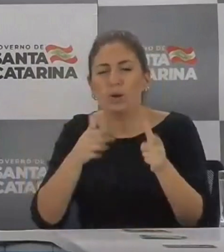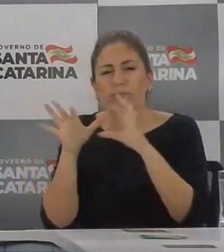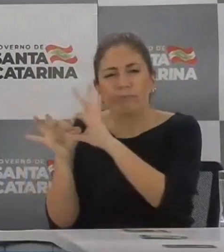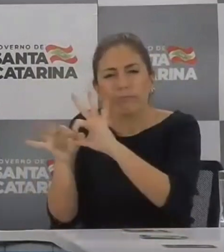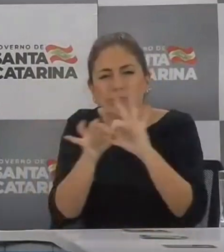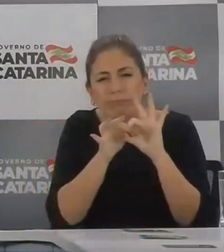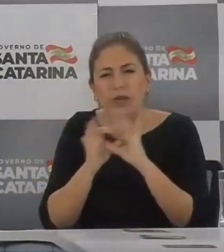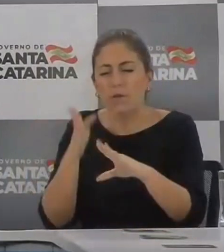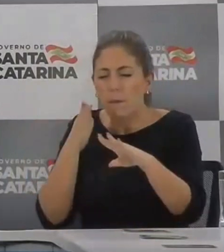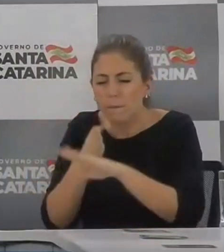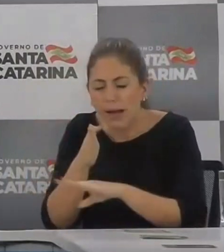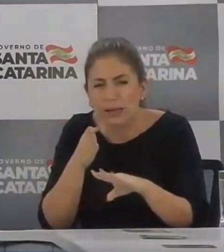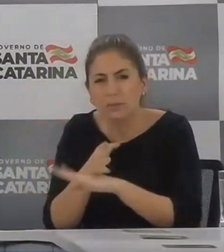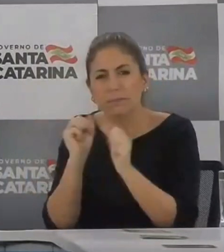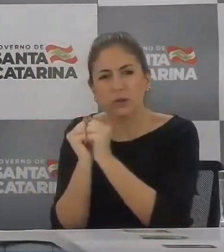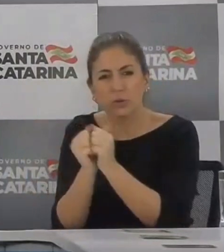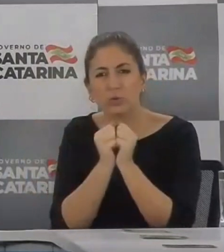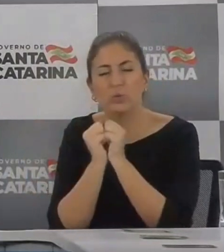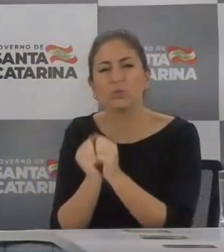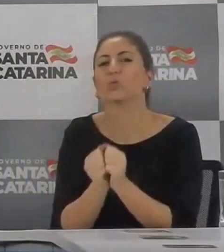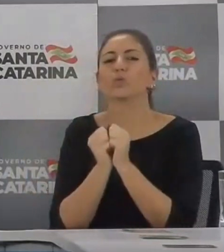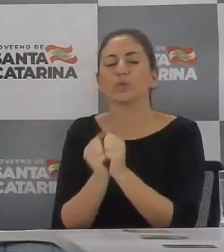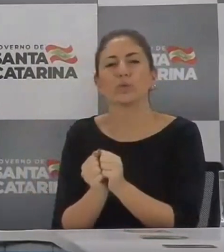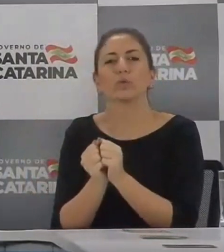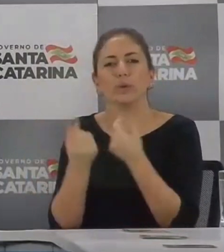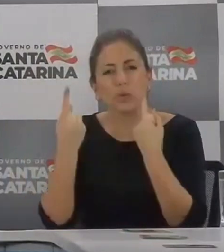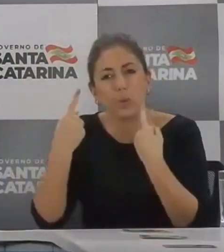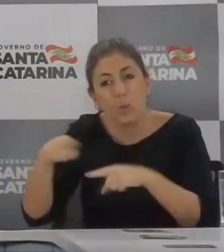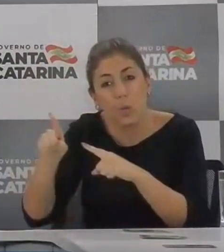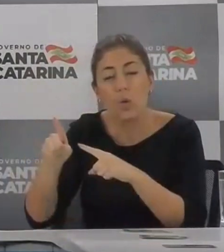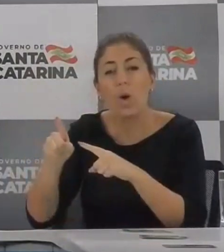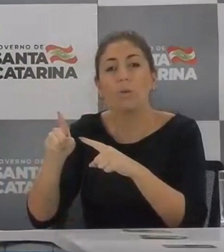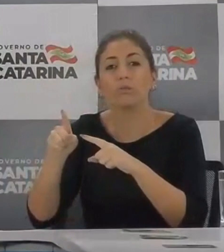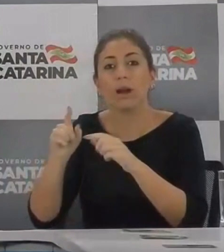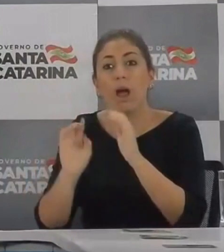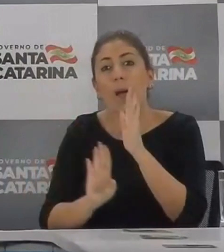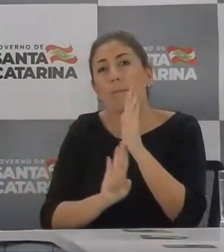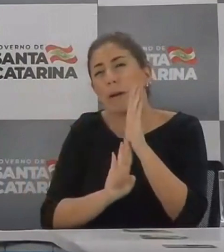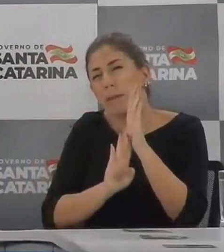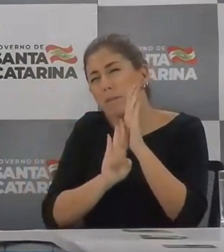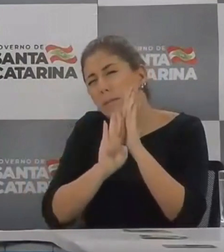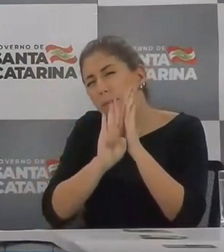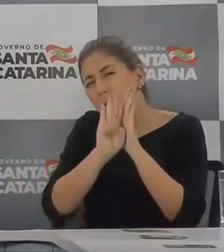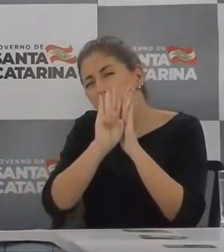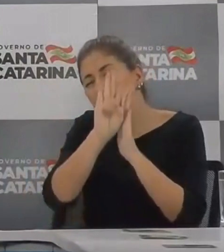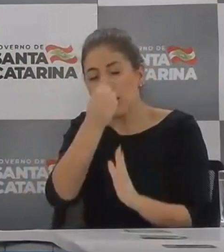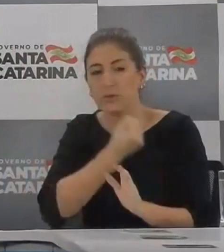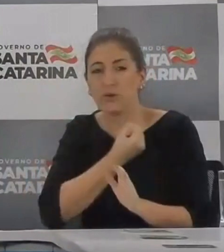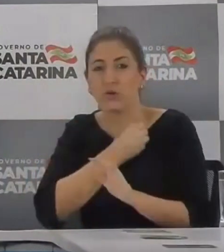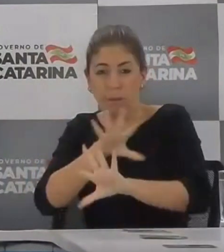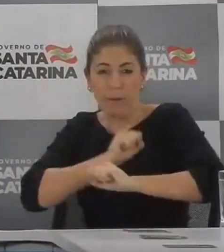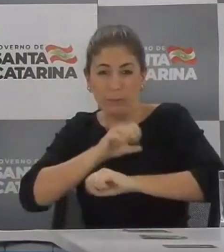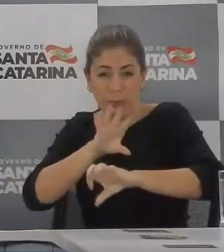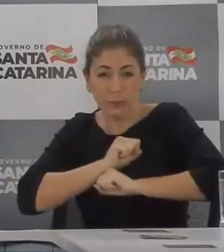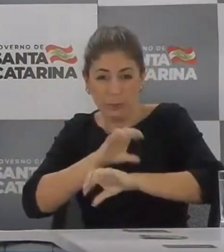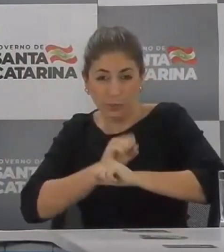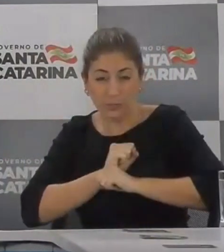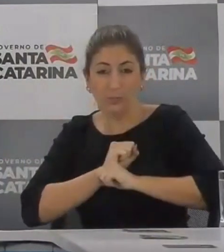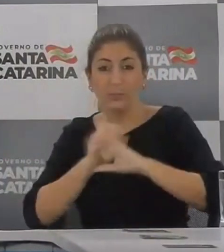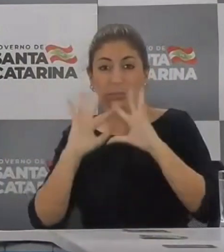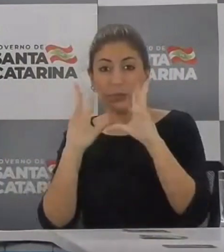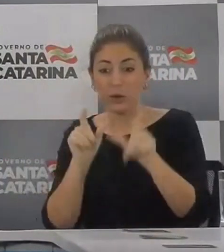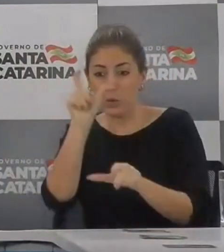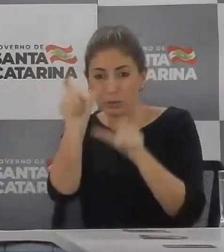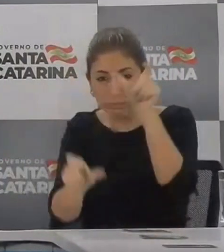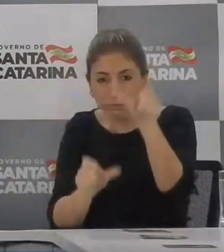na contenção da evolução em massa do contágio de coronavírus, para toda a população de Santa